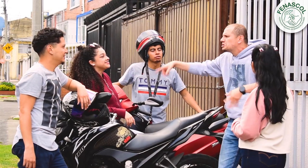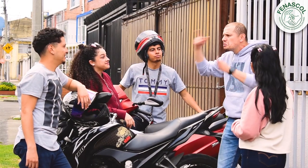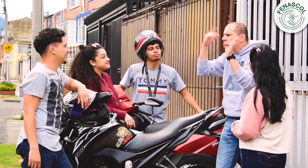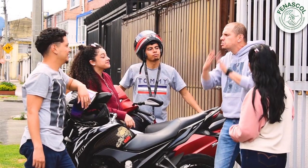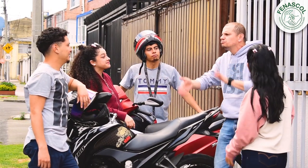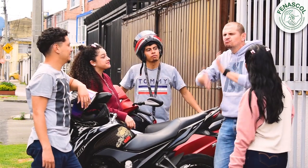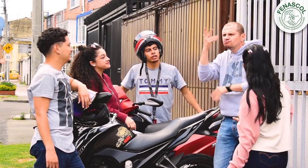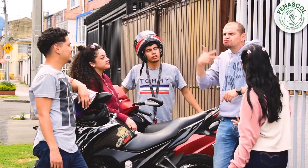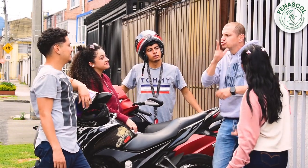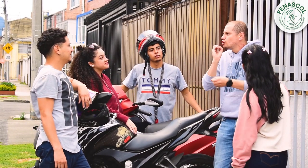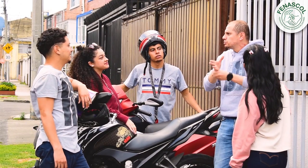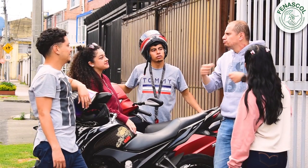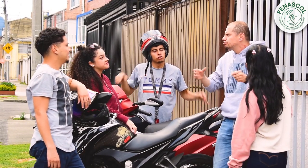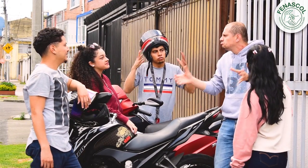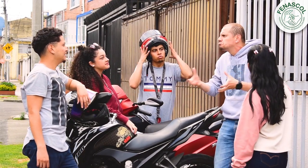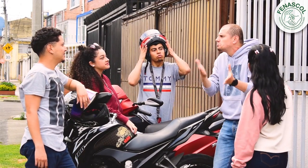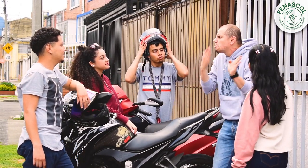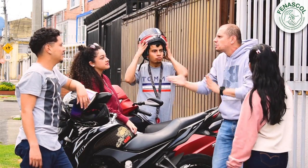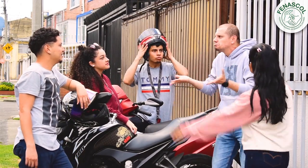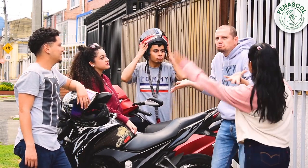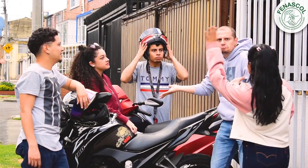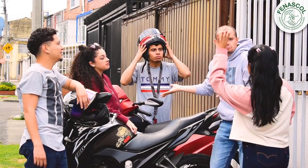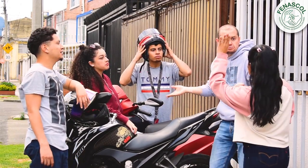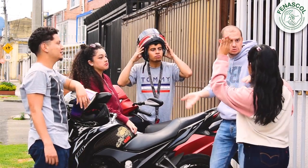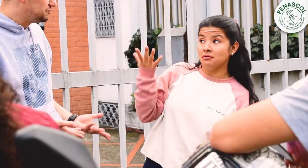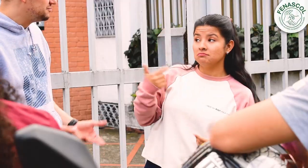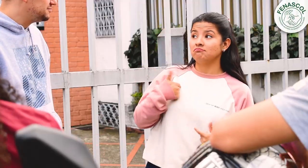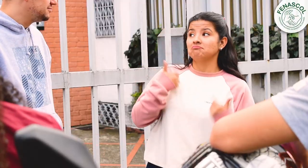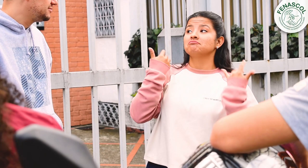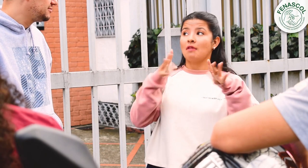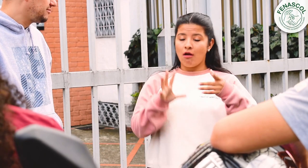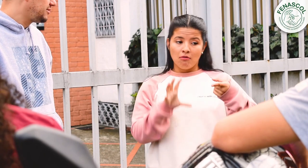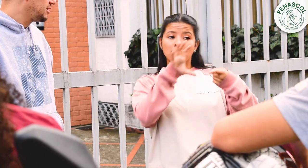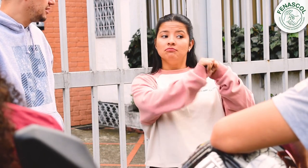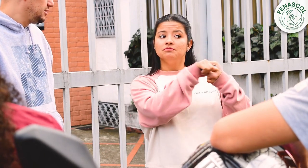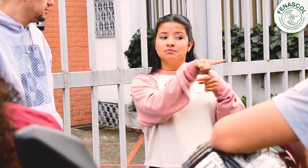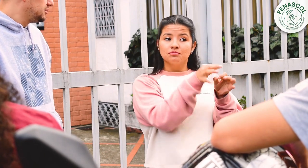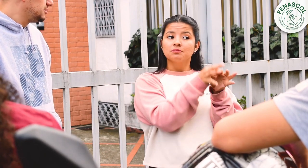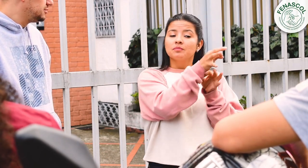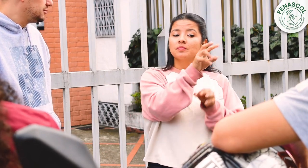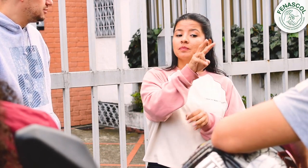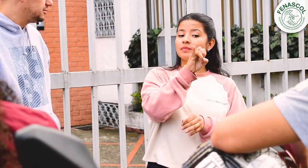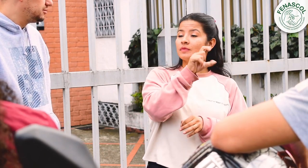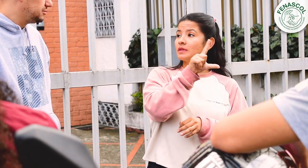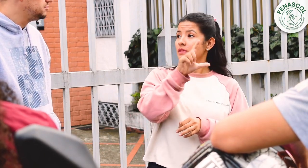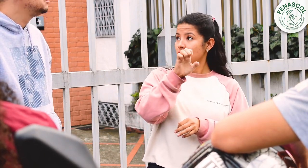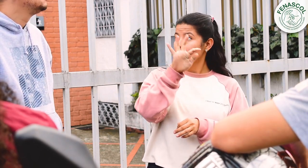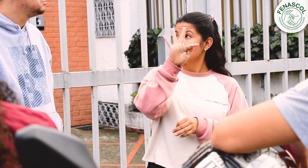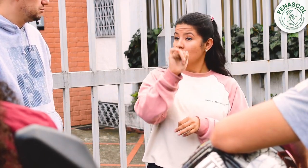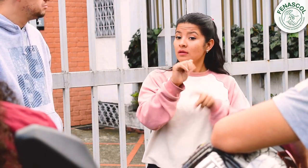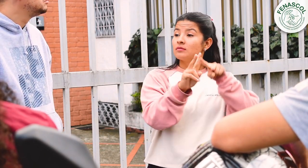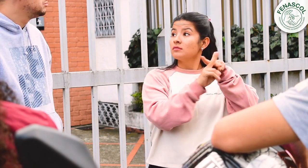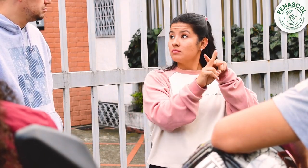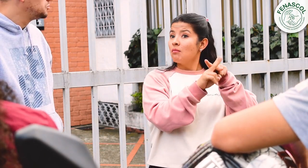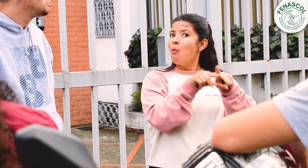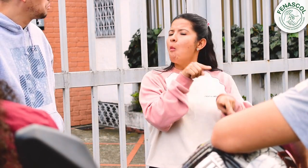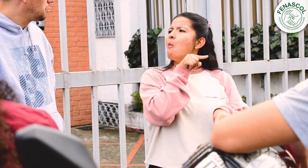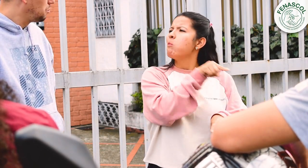Bueno, para hacer la salida del club, ¿hacia dónde creen que podemos hacerla? ¿Algo planeado? Yo creo que podemos irnos a Villeta. Allí he hablado con varios